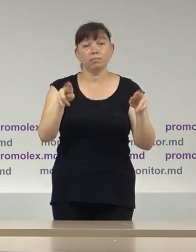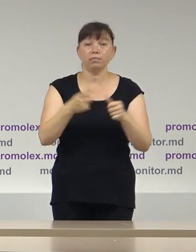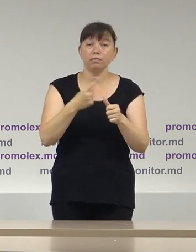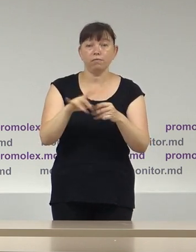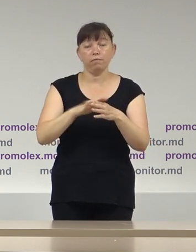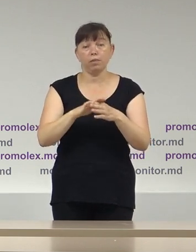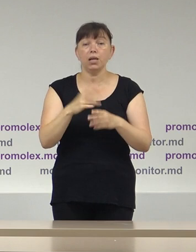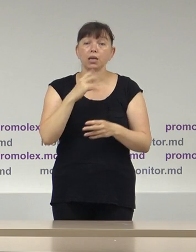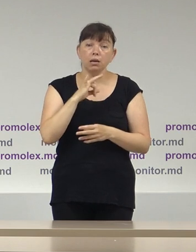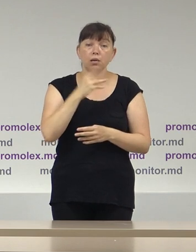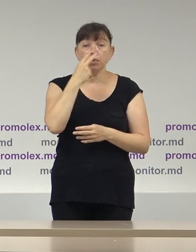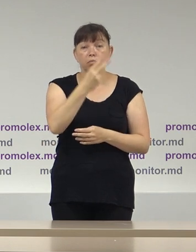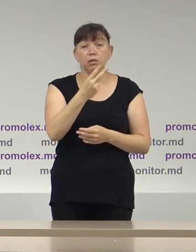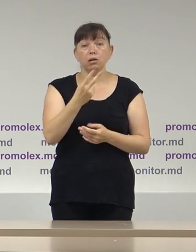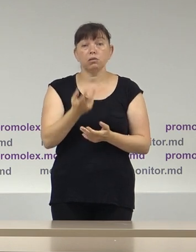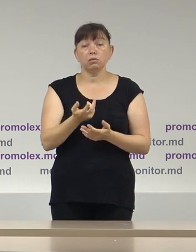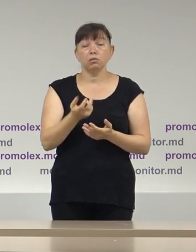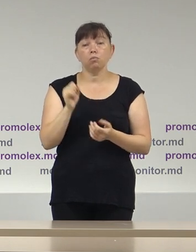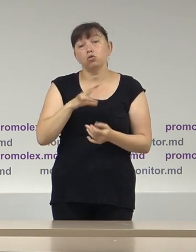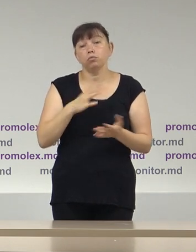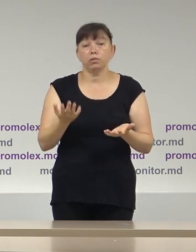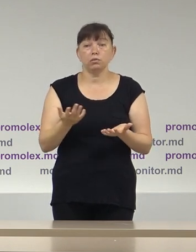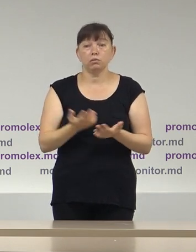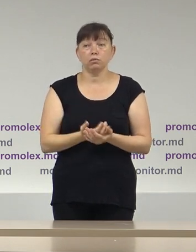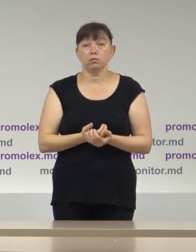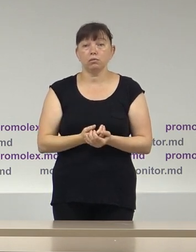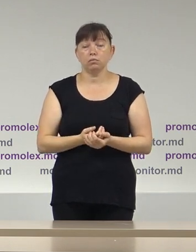dacă nu există să spunem așa